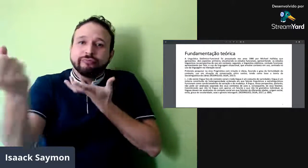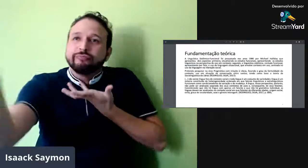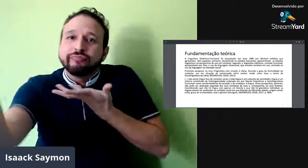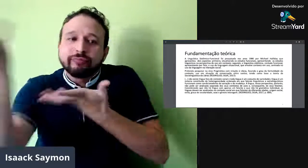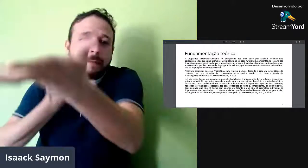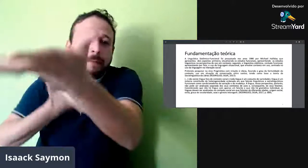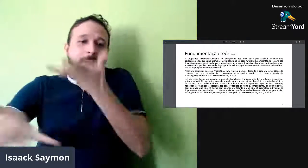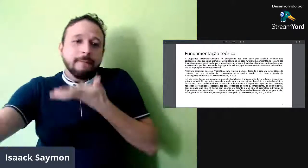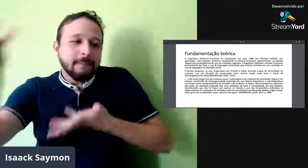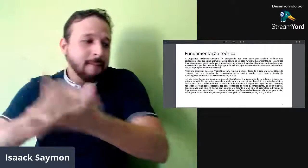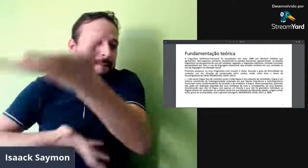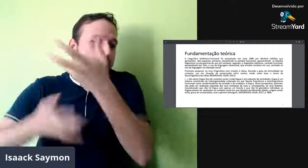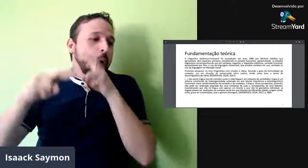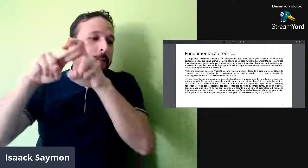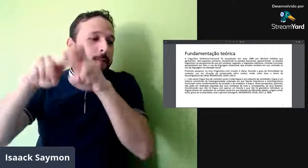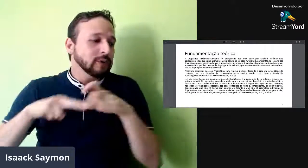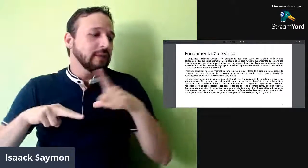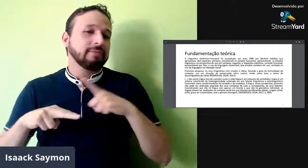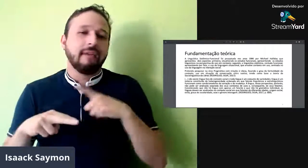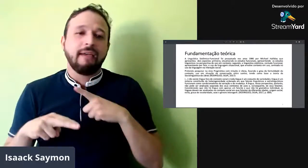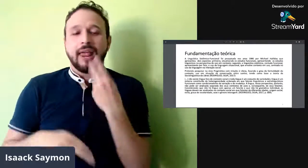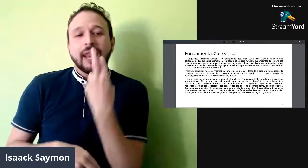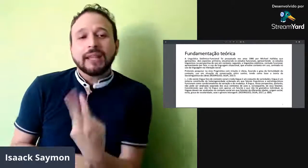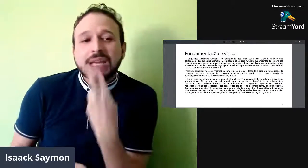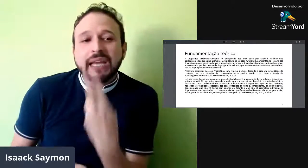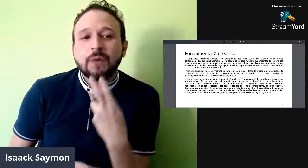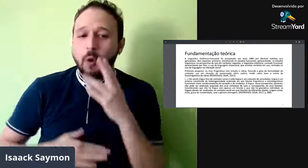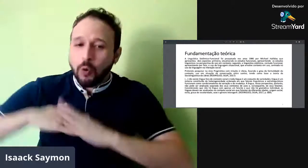As línguas, elas devem ser analisadas no contexto social, né,